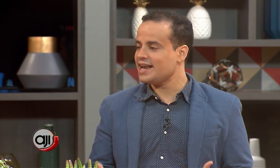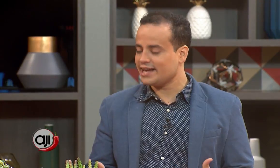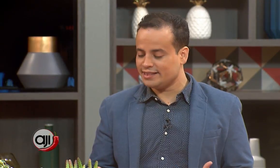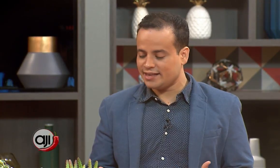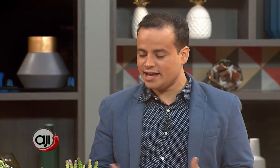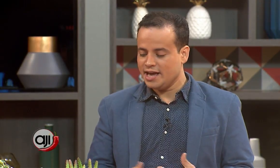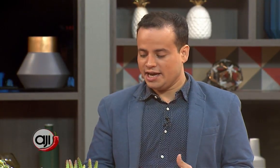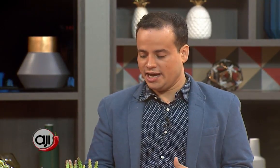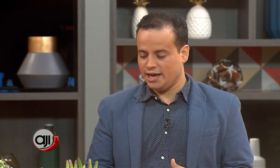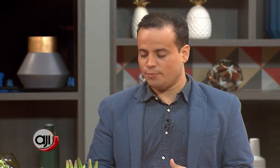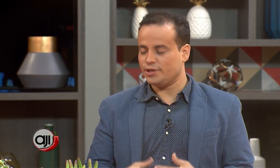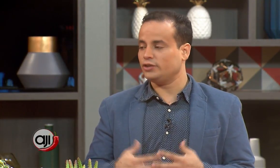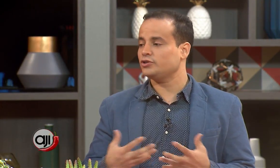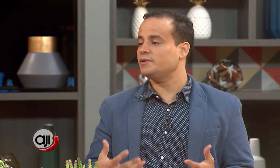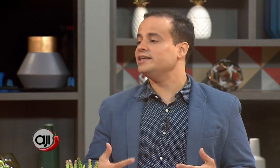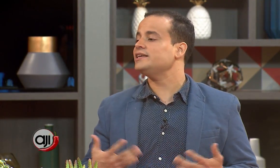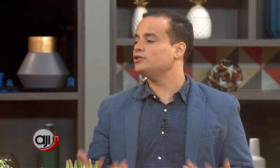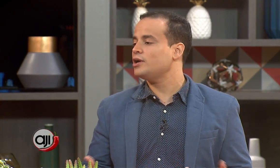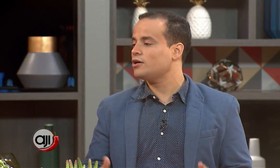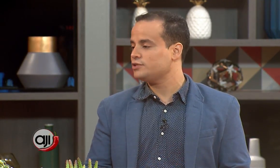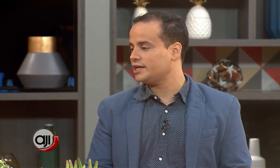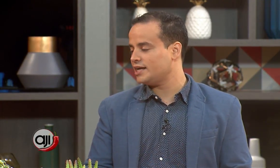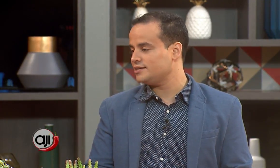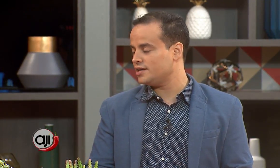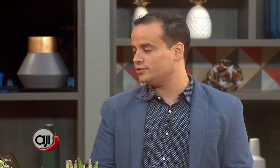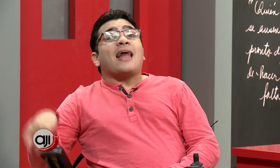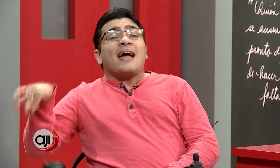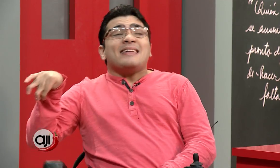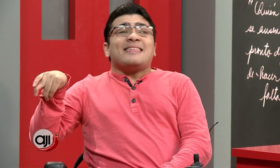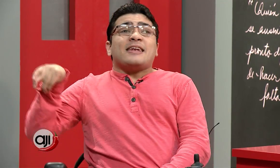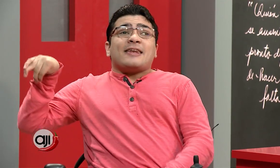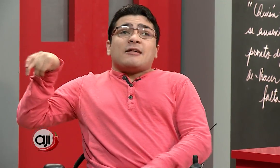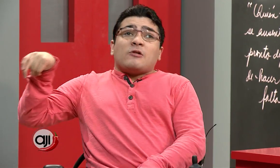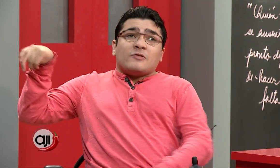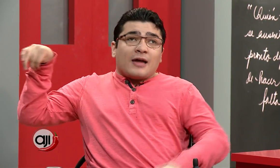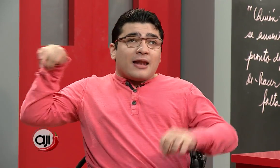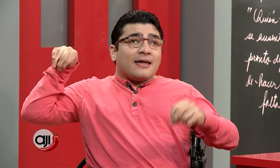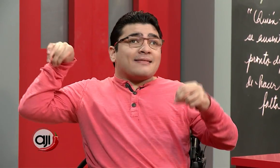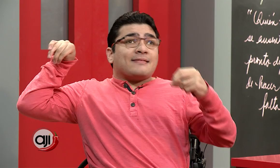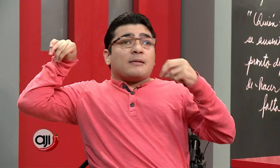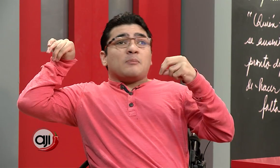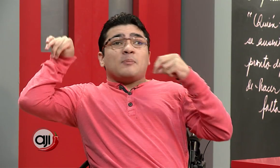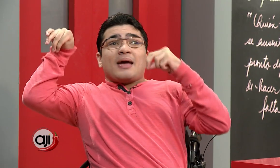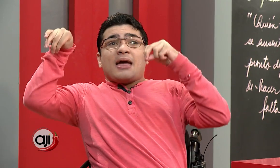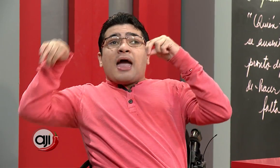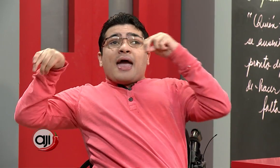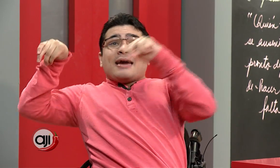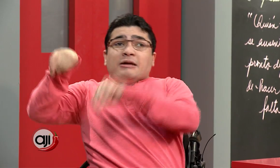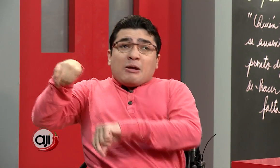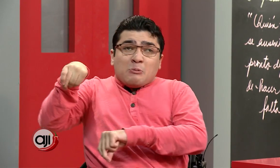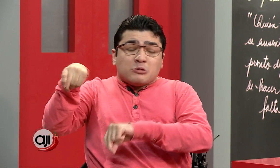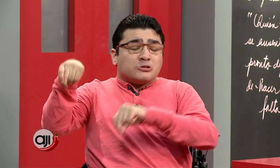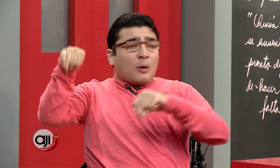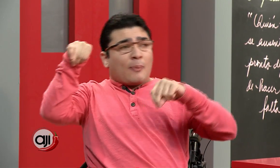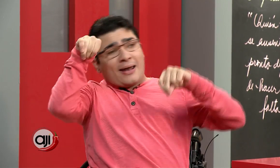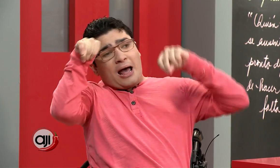la gente, pues, de tu experiencia y de todas las cosas que estás haciendo? La gente en redes sociales me escribe mucho para